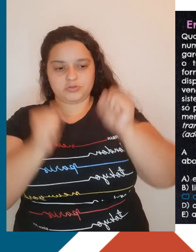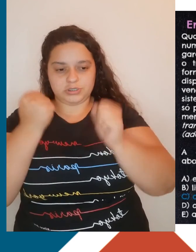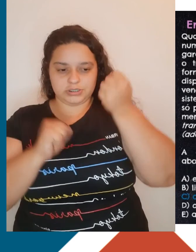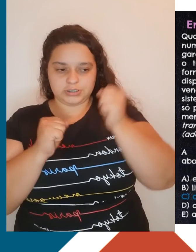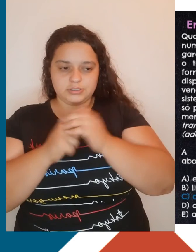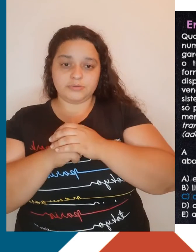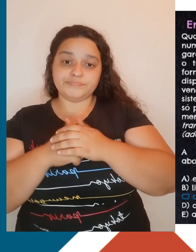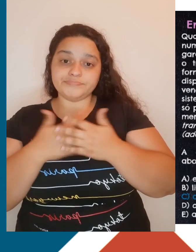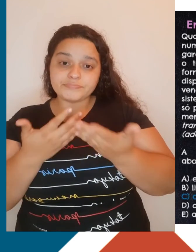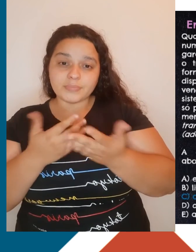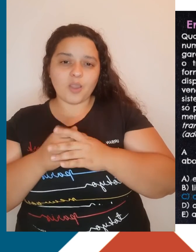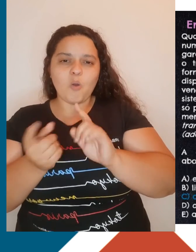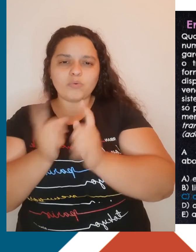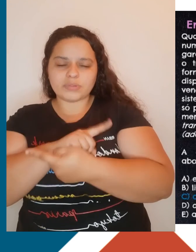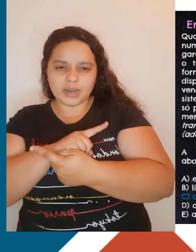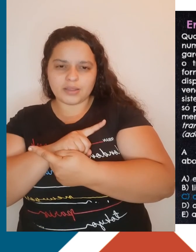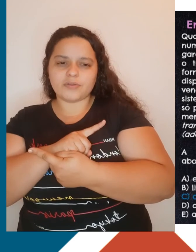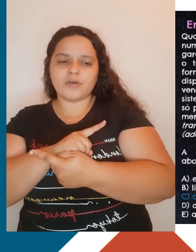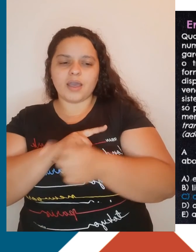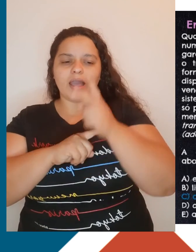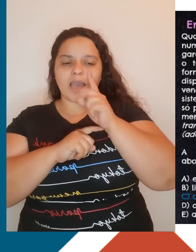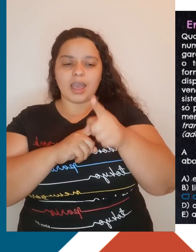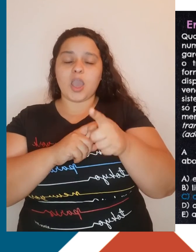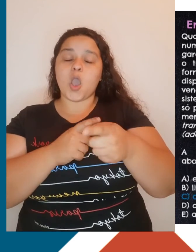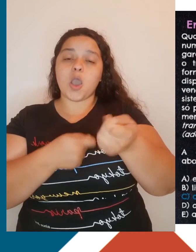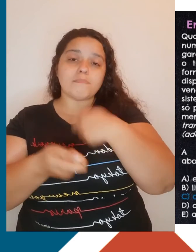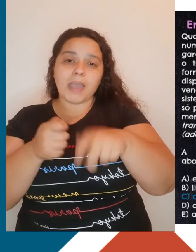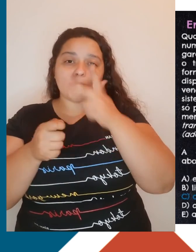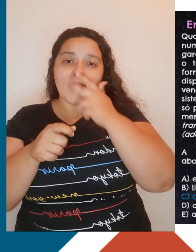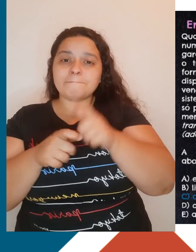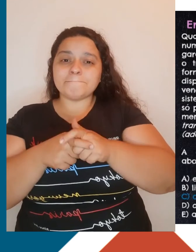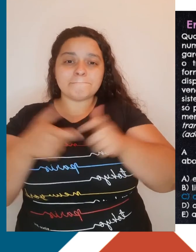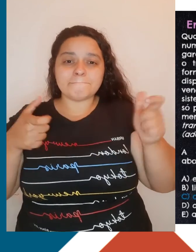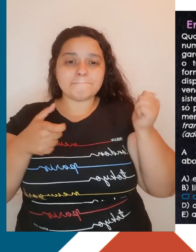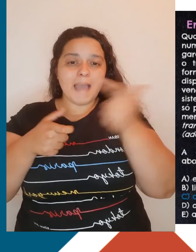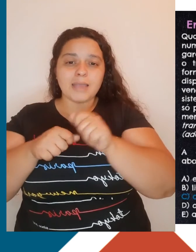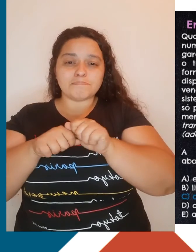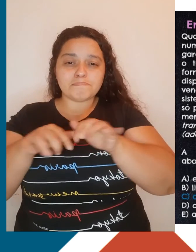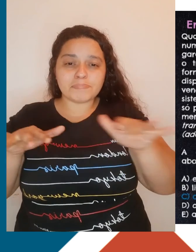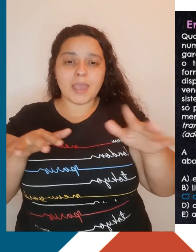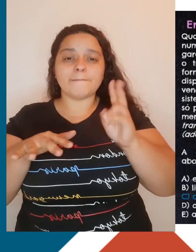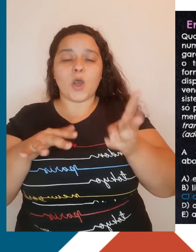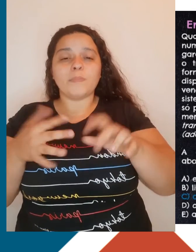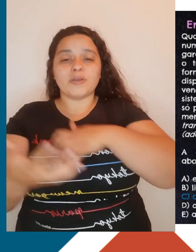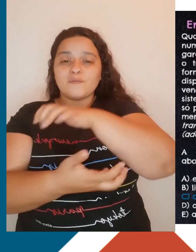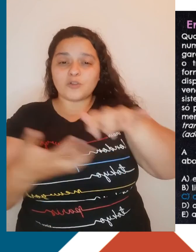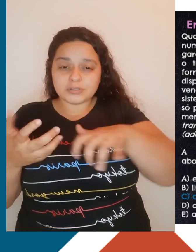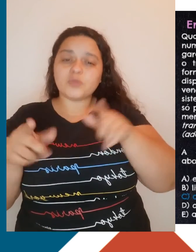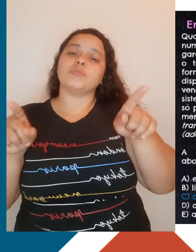Ora, ao contrário, o comércio se expandiu. Nós vimos que a própria Revolução se expandiu para outras